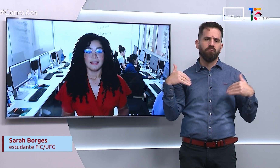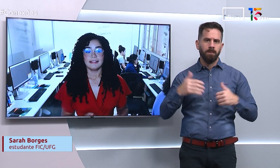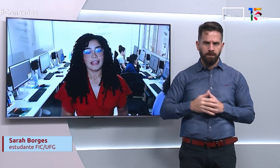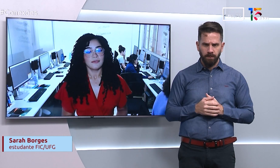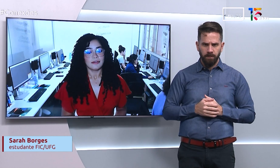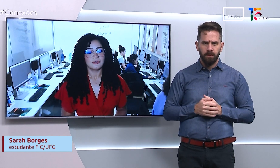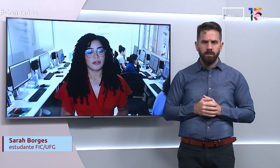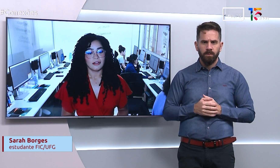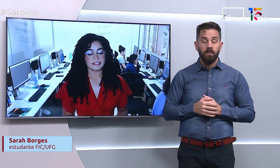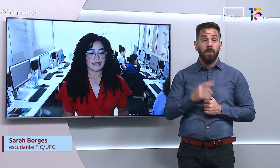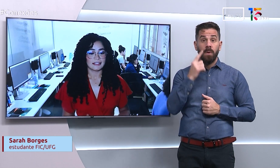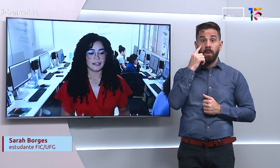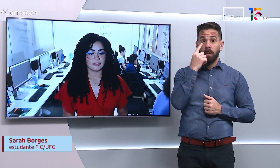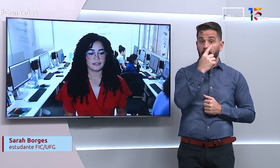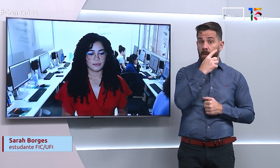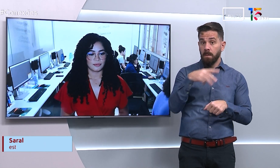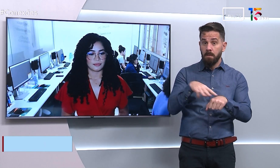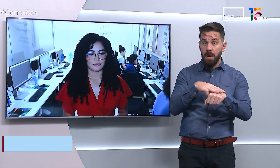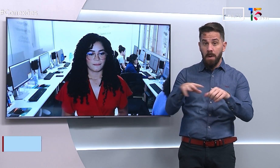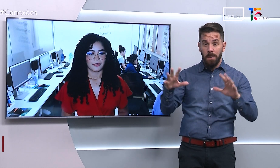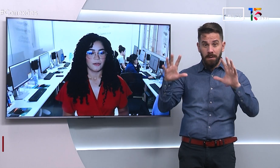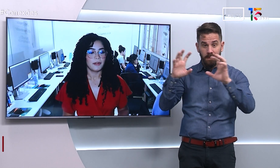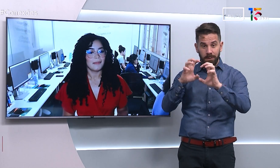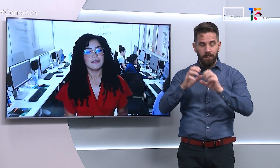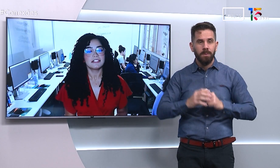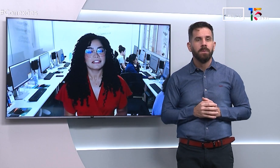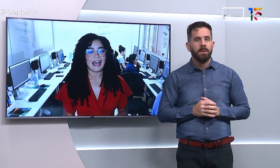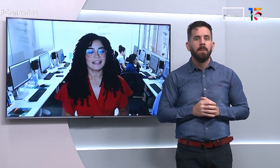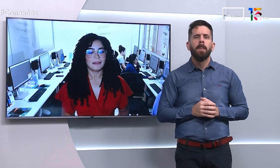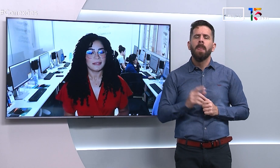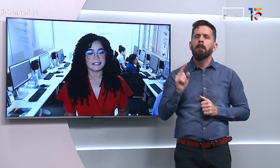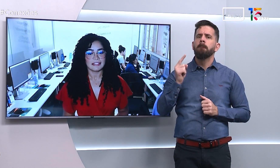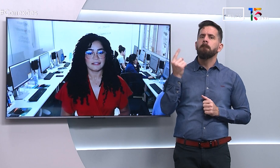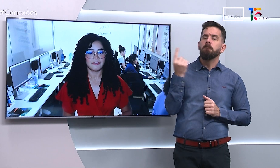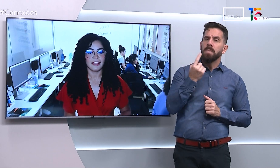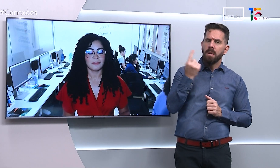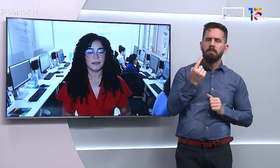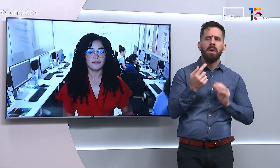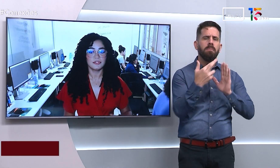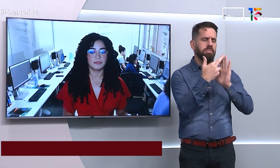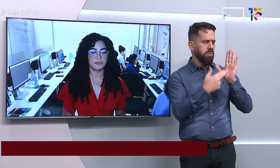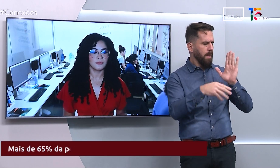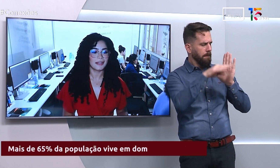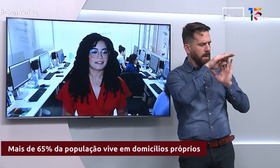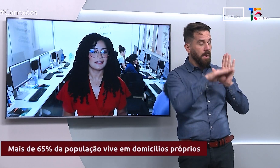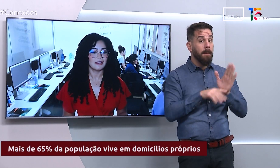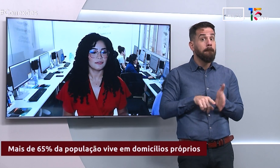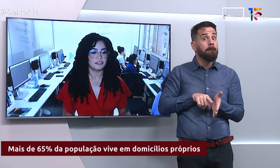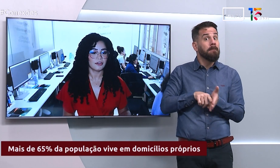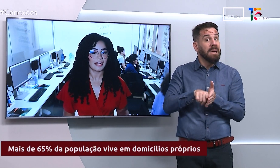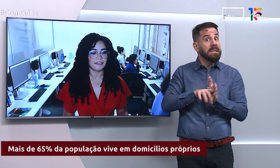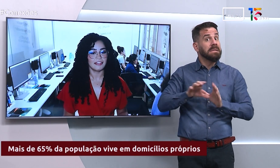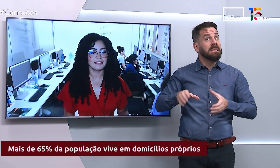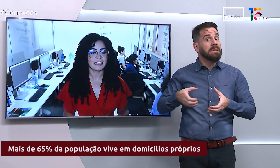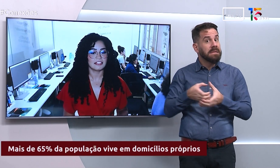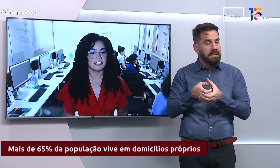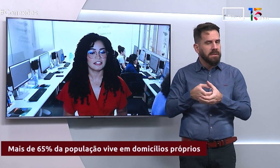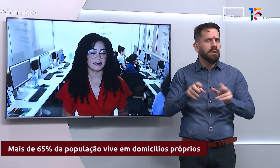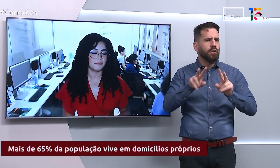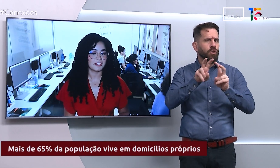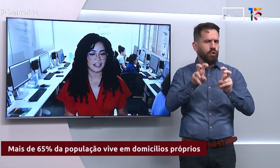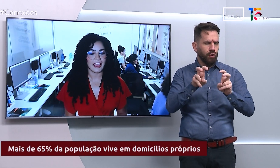E tenho os olhos castanhos escuros. O primeiro destaque da pesquisa feita pelo Instituto Brasileiro de Geografia